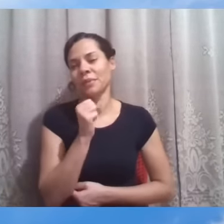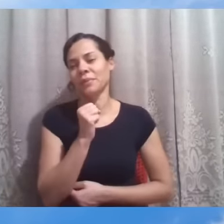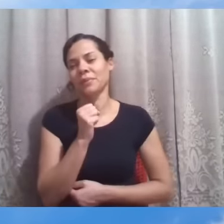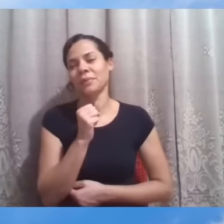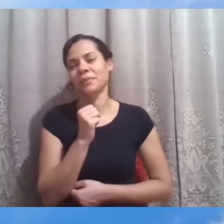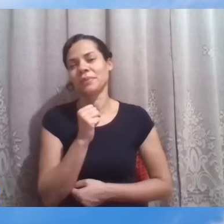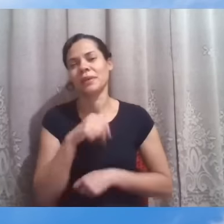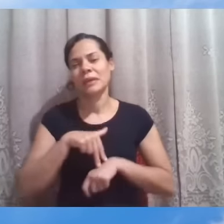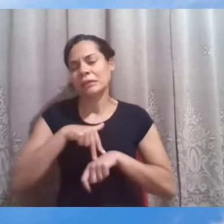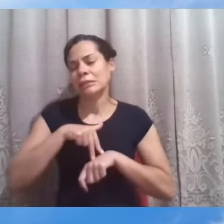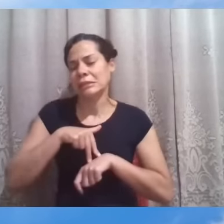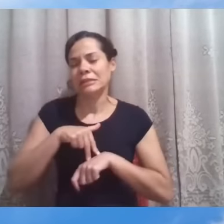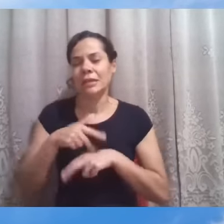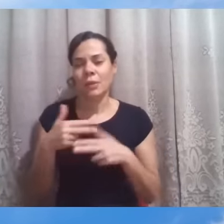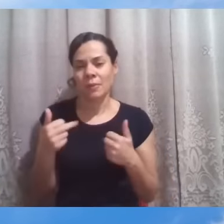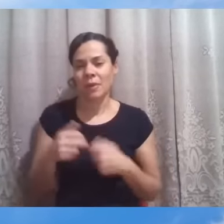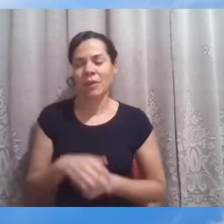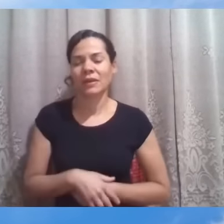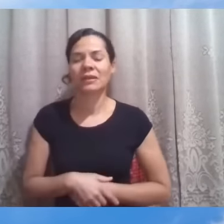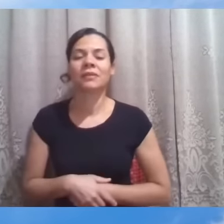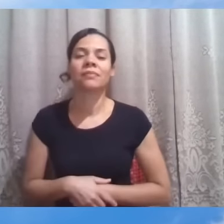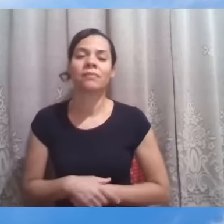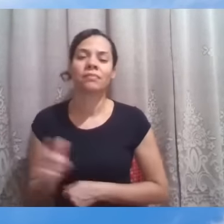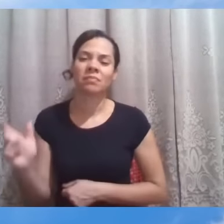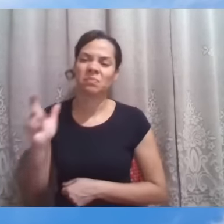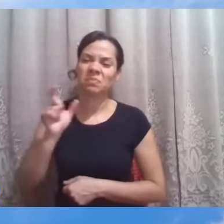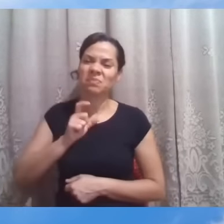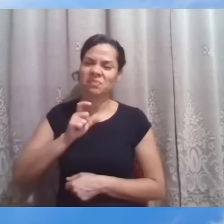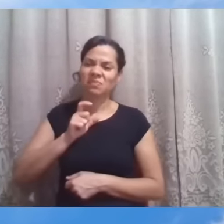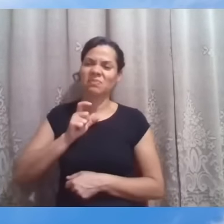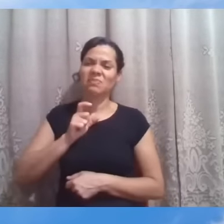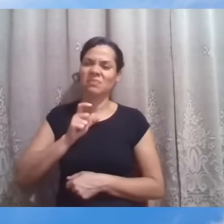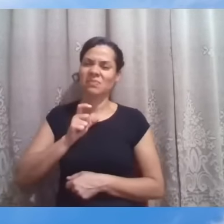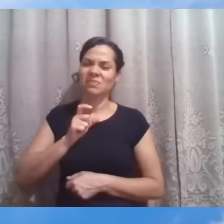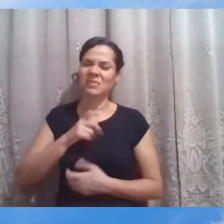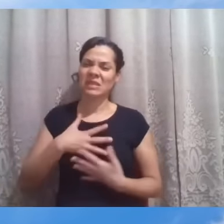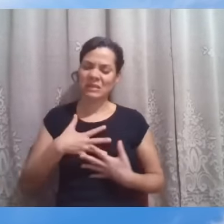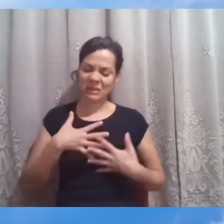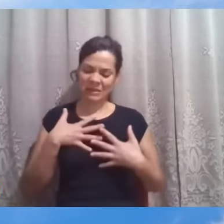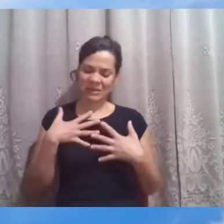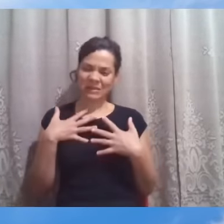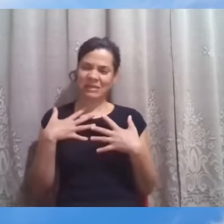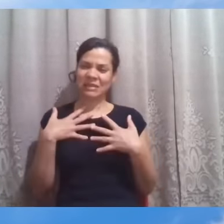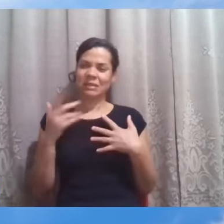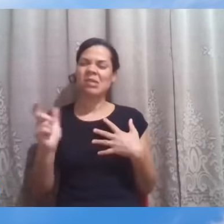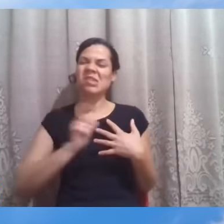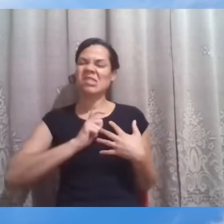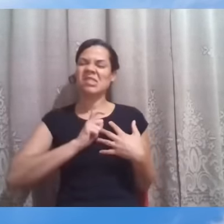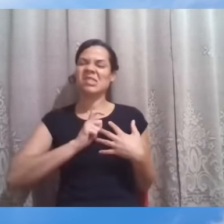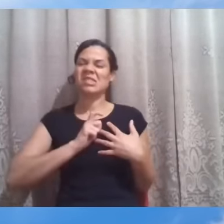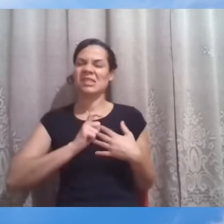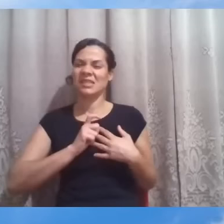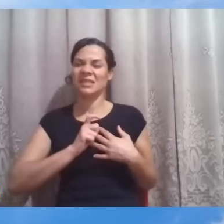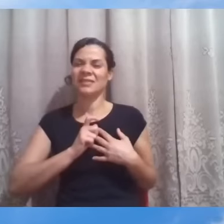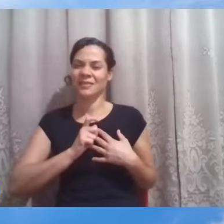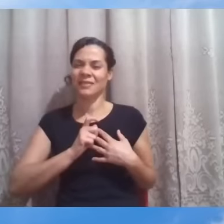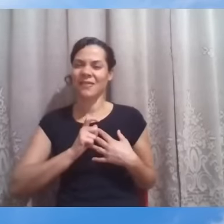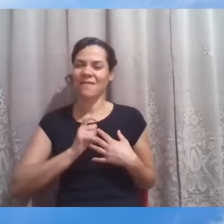resistência, e aquilo vai e pega bem na ferida, pega bem no ponto nevrálgico, vai lá no melindre.